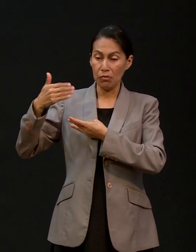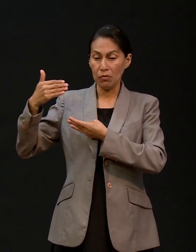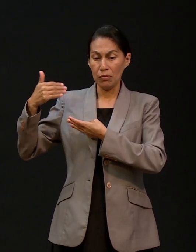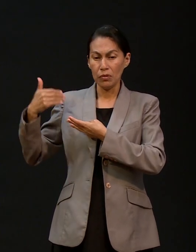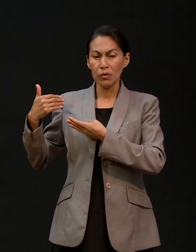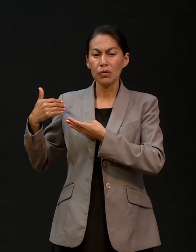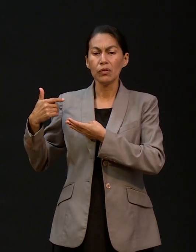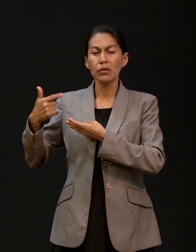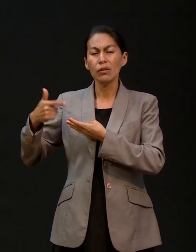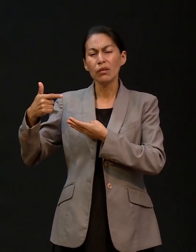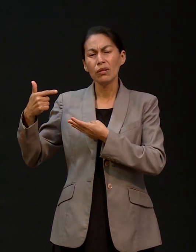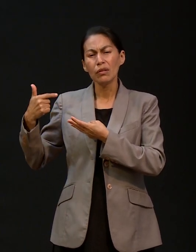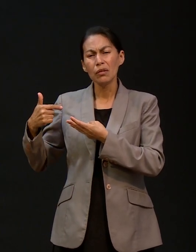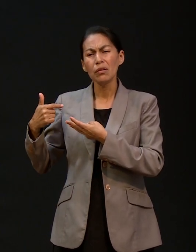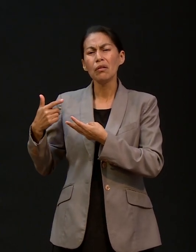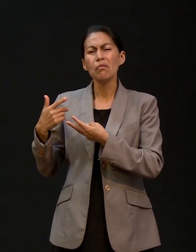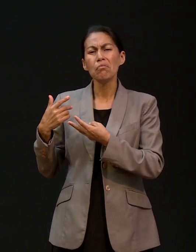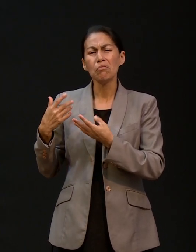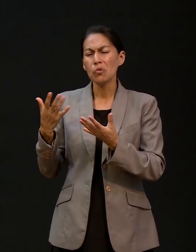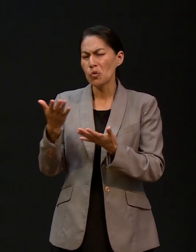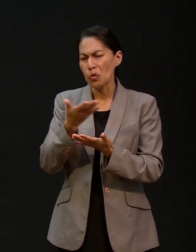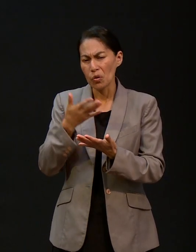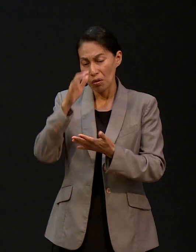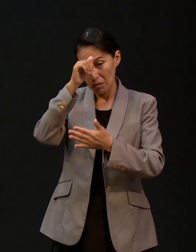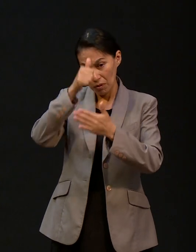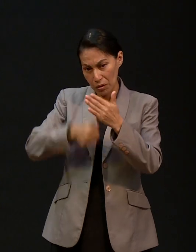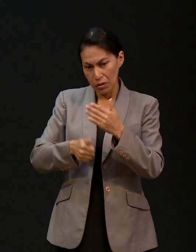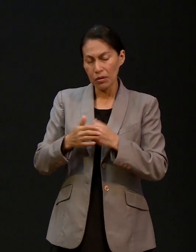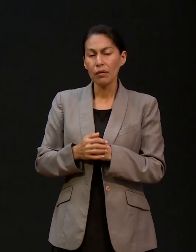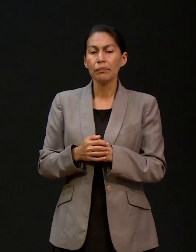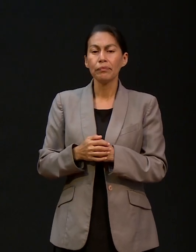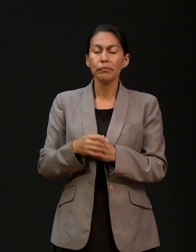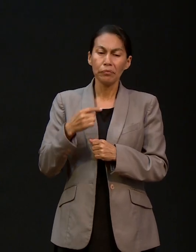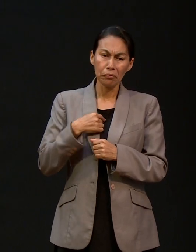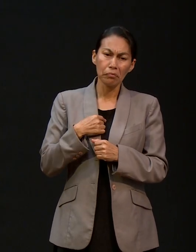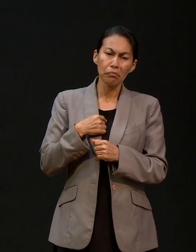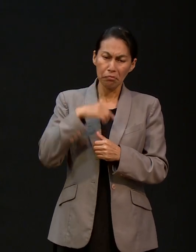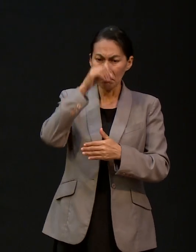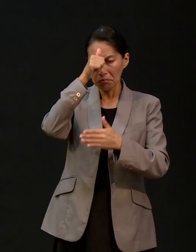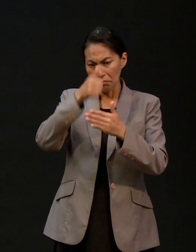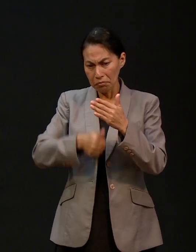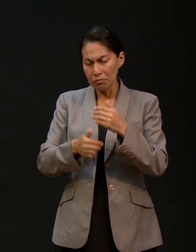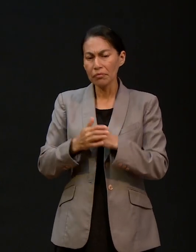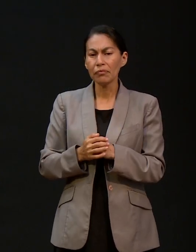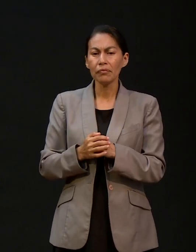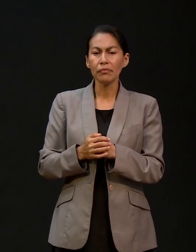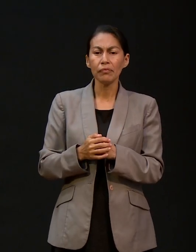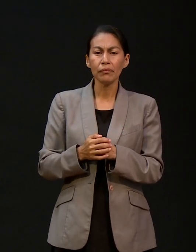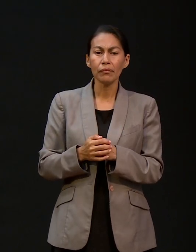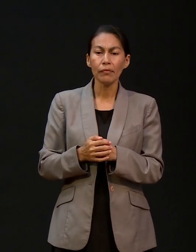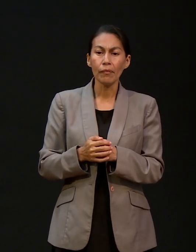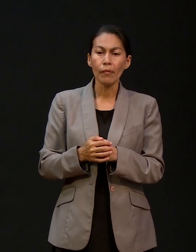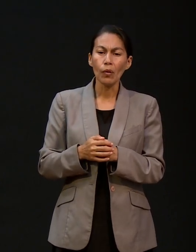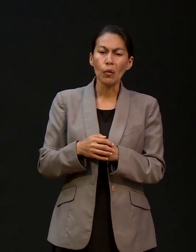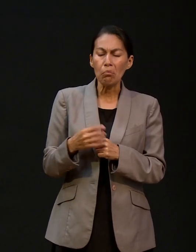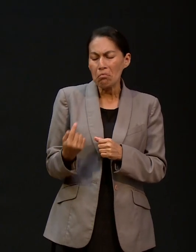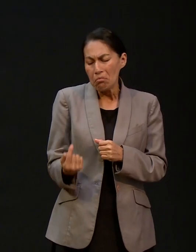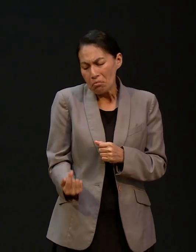abuelos, mis padres. Y yo nací dentro de la iglesia. Aprendimos a orar